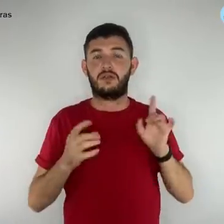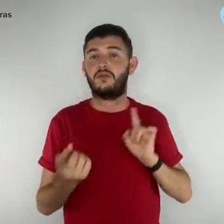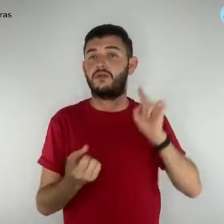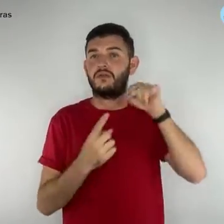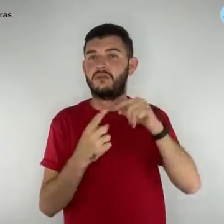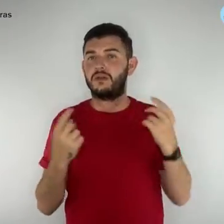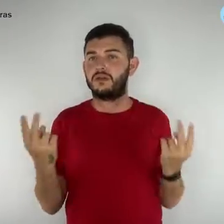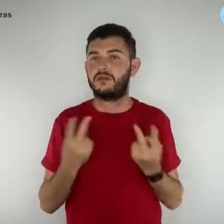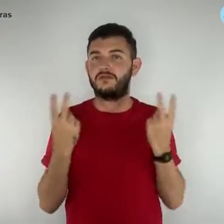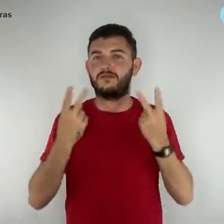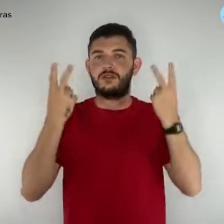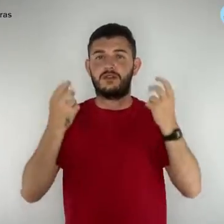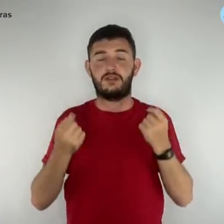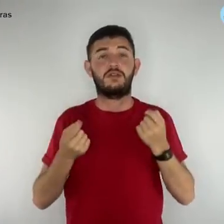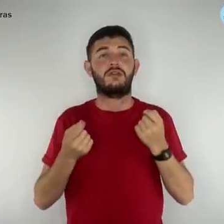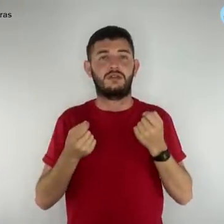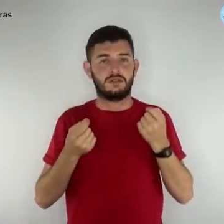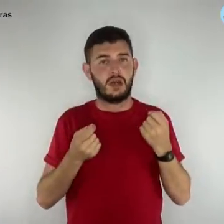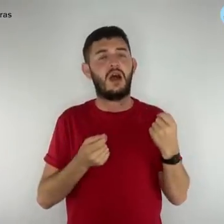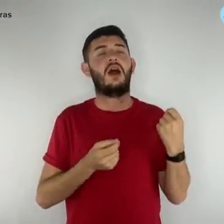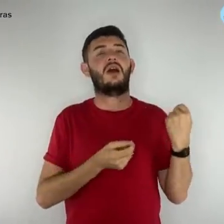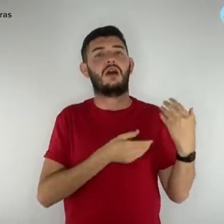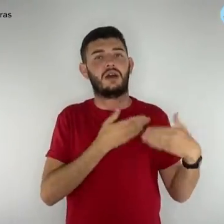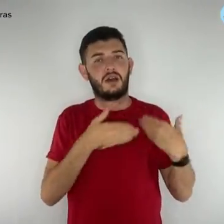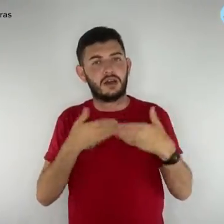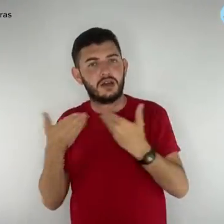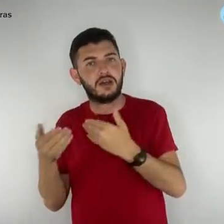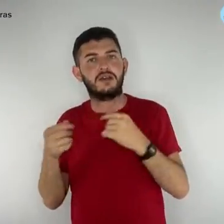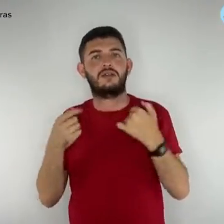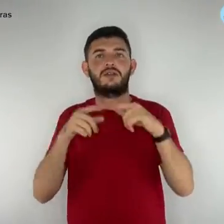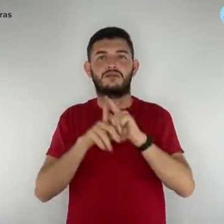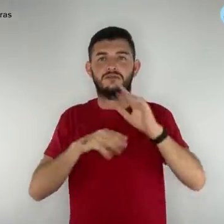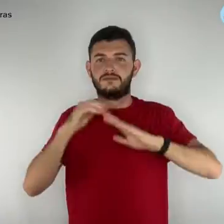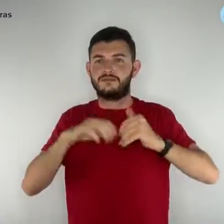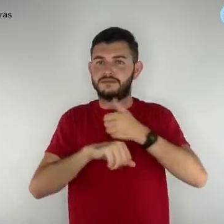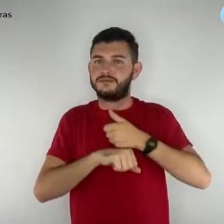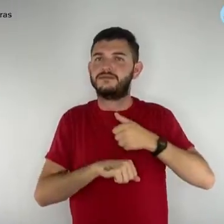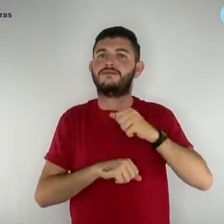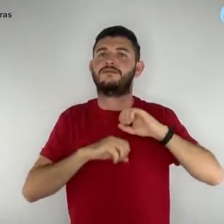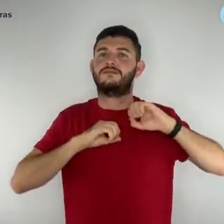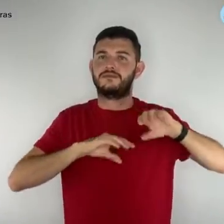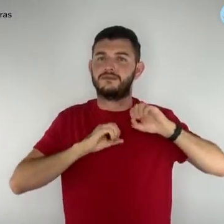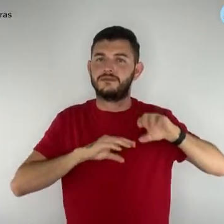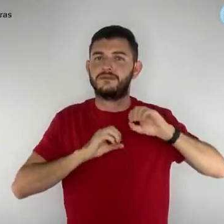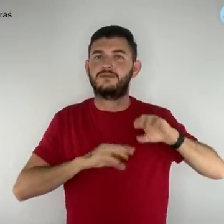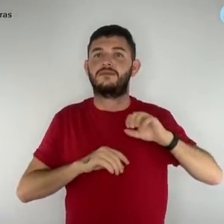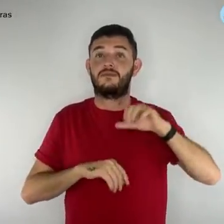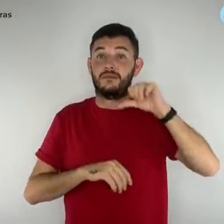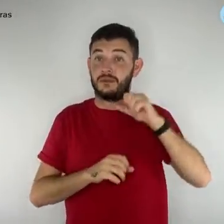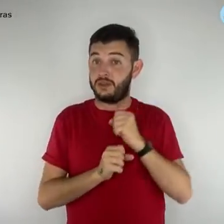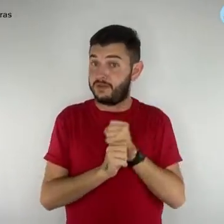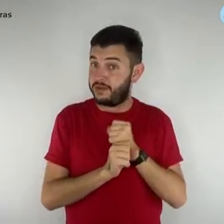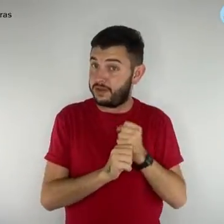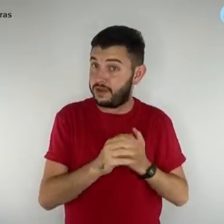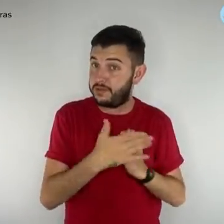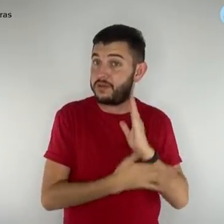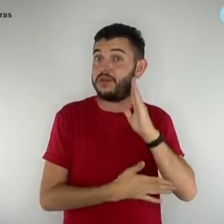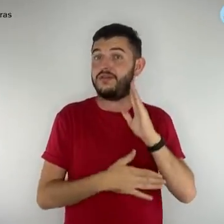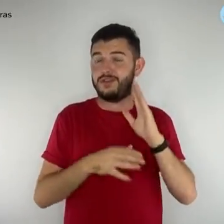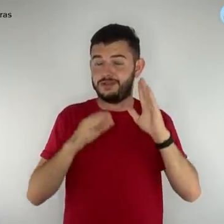valorizar a carreira e os profissionais do magistério. Nove anos de sua aprovação se passaram e há